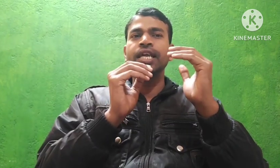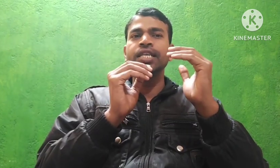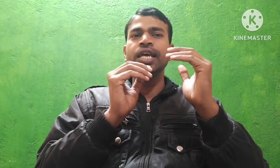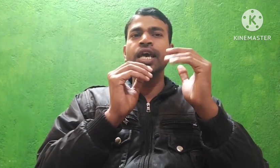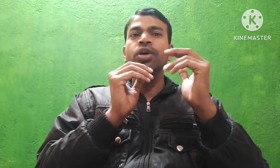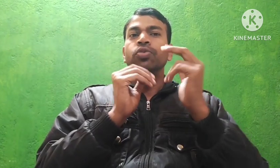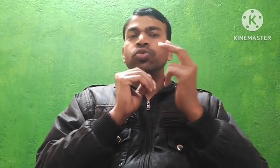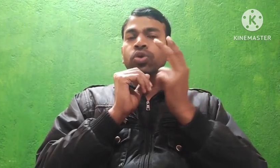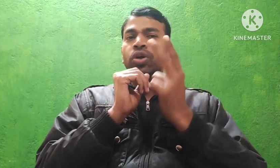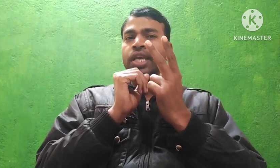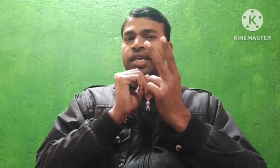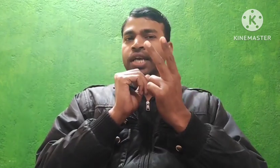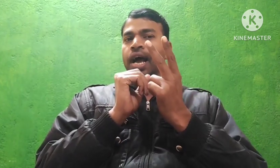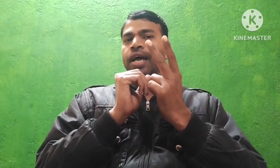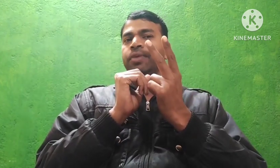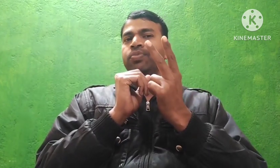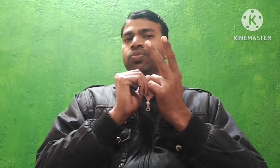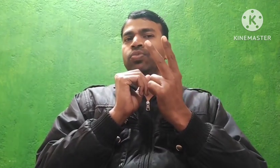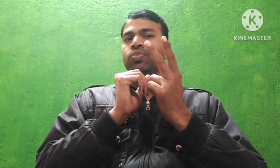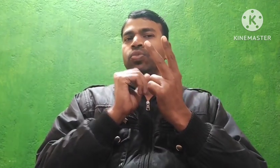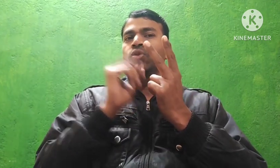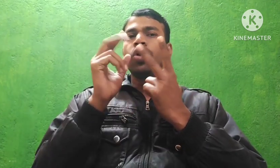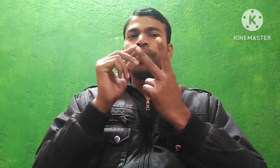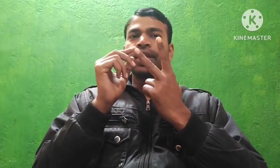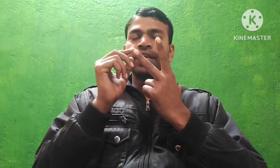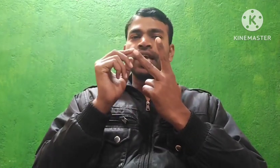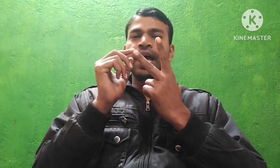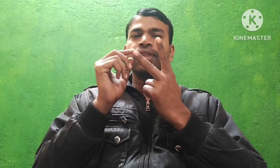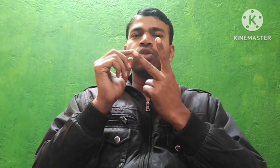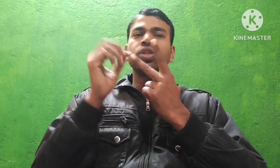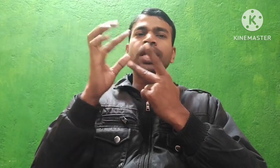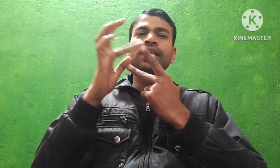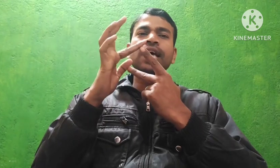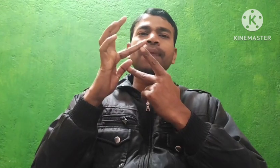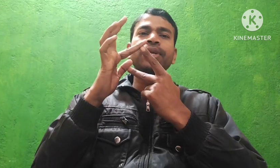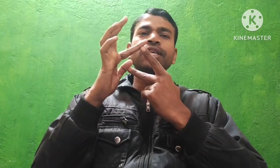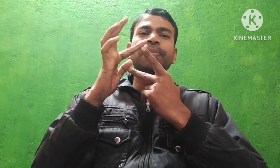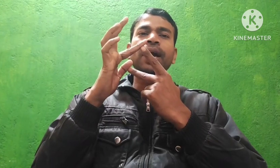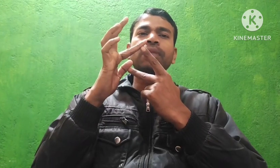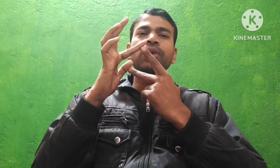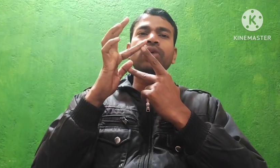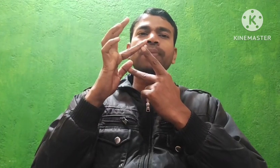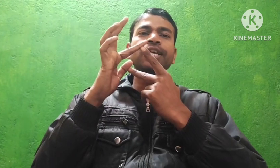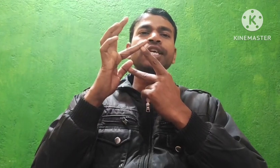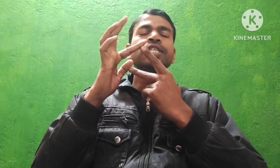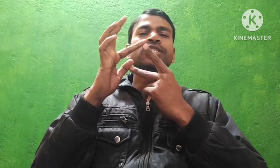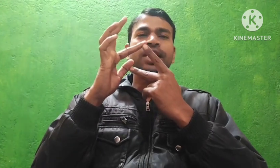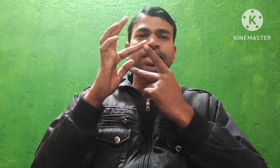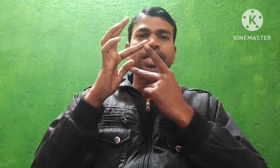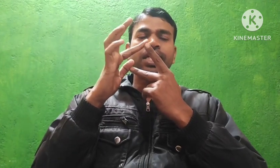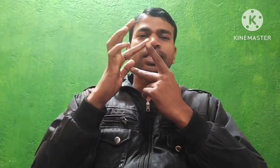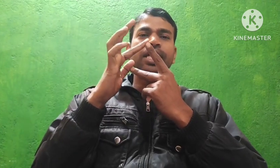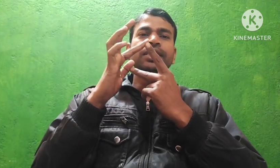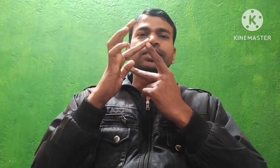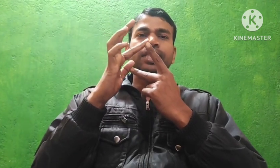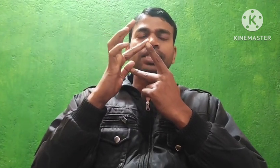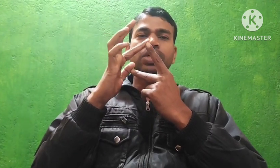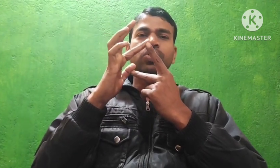के लिए दो तरीका है दो परिकिरिया है दो तरह से आप इलिक डिपार्टिमेंट को अपनी चेंज कर सकते हैं जैसे कोई